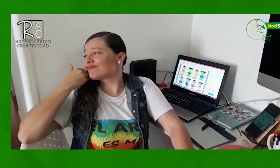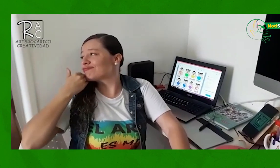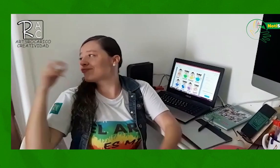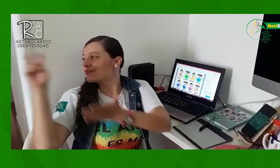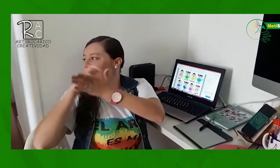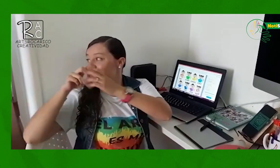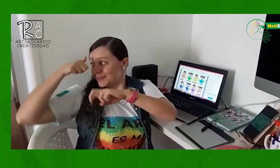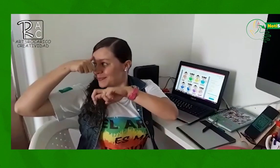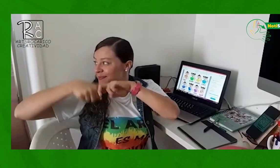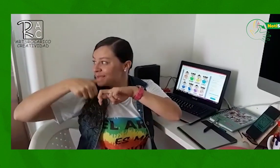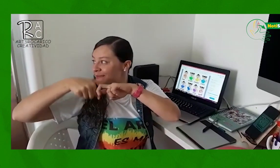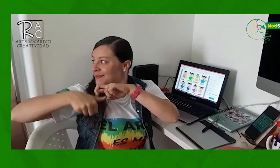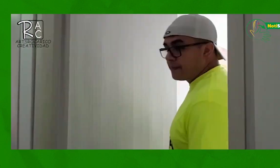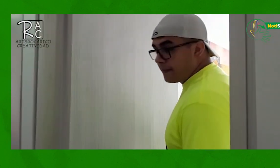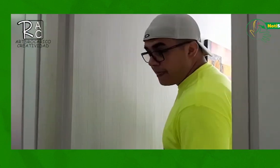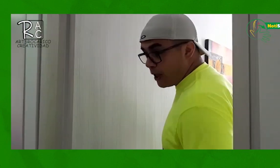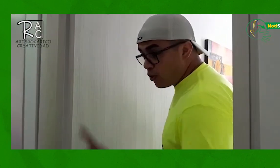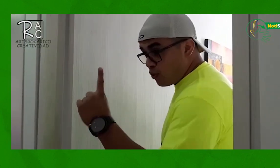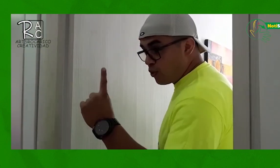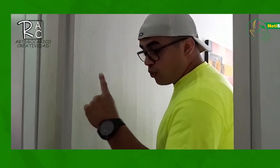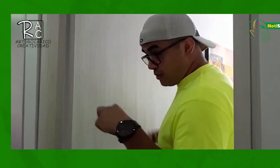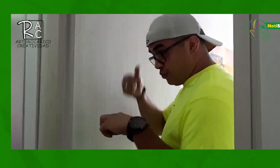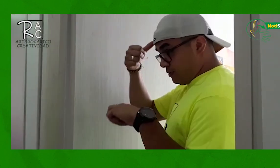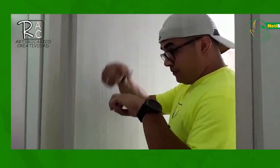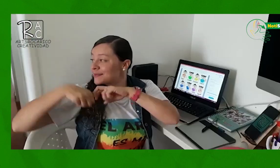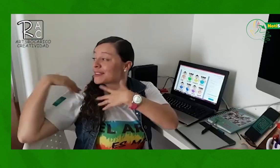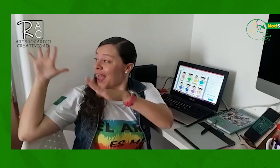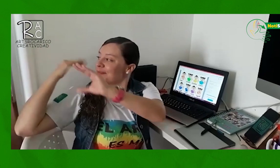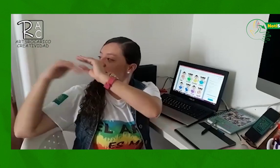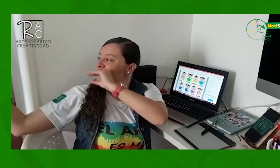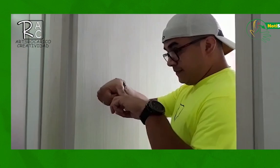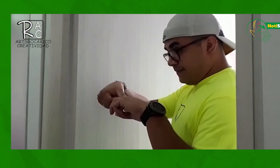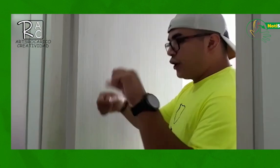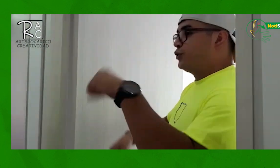¿Me puedes imprimir el rompecabezas? ¿Uno nomás? El que te envié. Ok